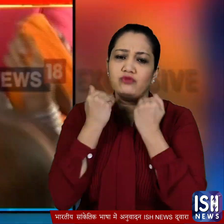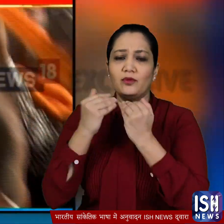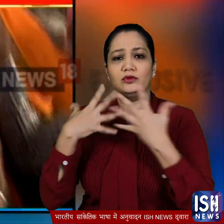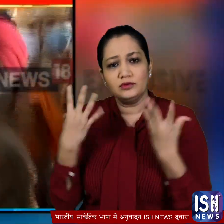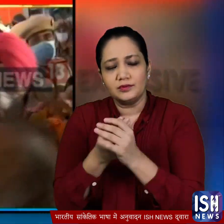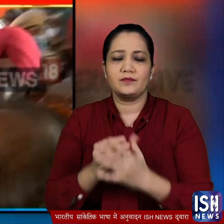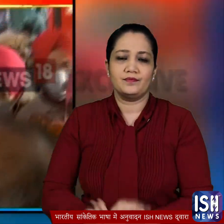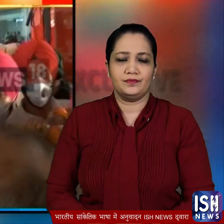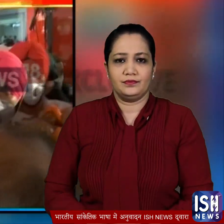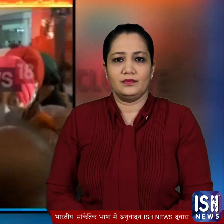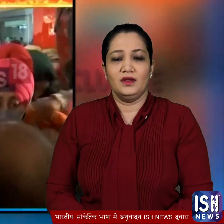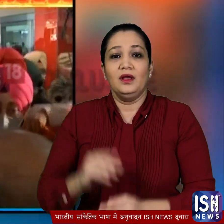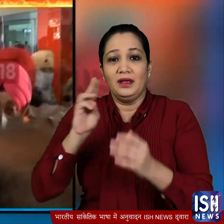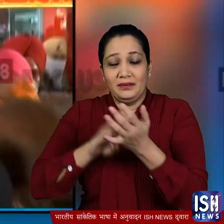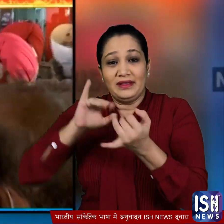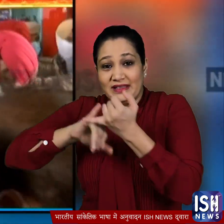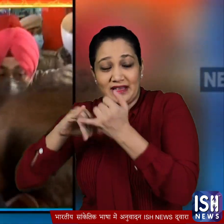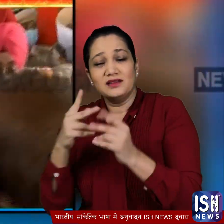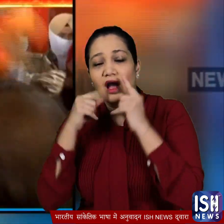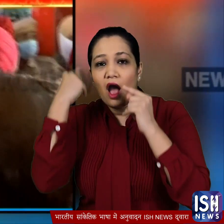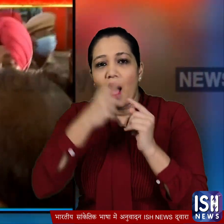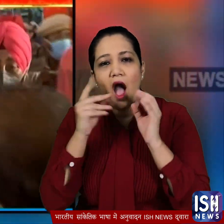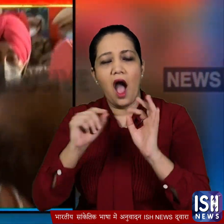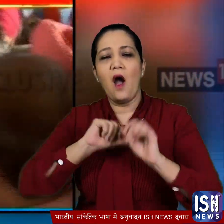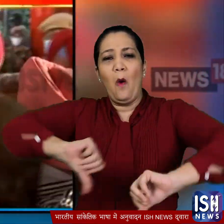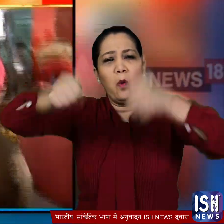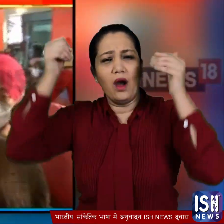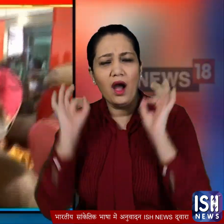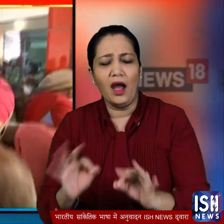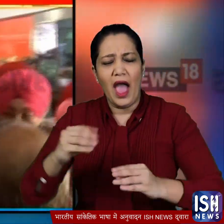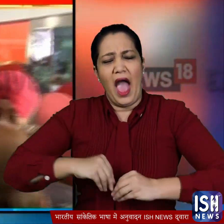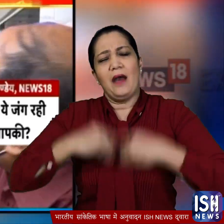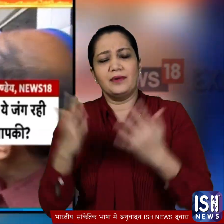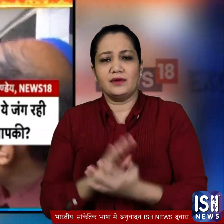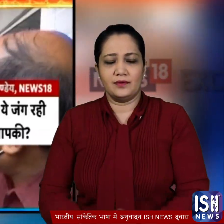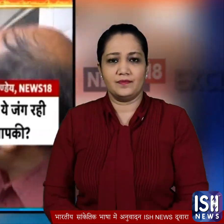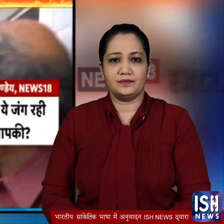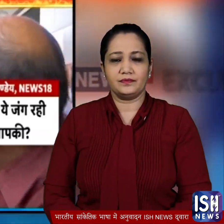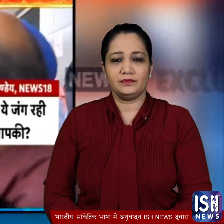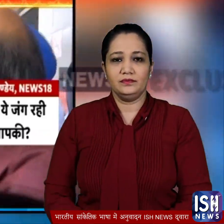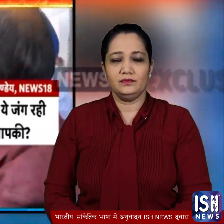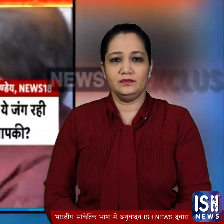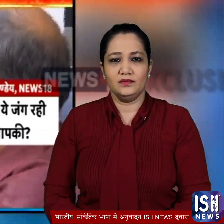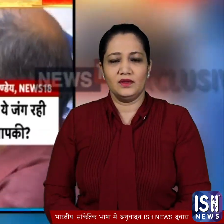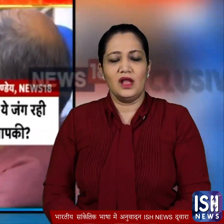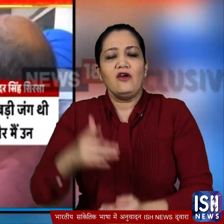लेकिन सिर्सा के चेहरे की चमक ये बया कर रही थी कि ये लड़ाई जीतना कितना जरूरी था कि कैसी ये जंग रही आपके